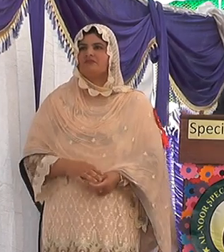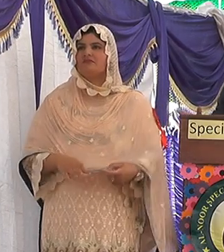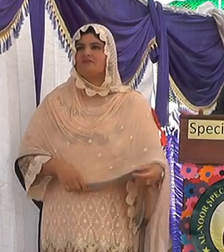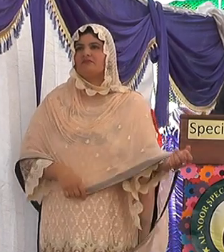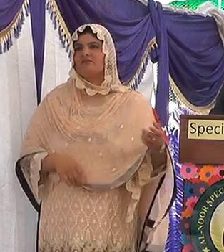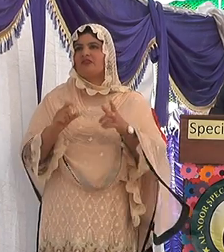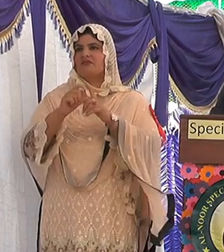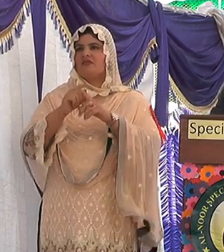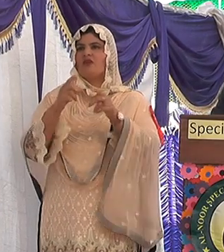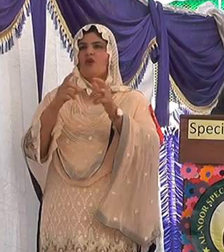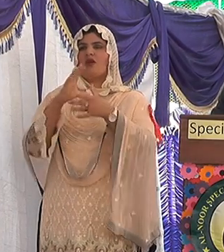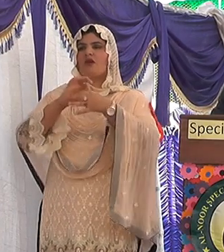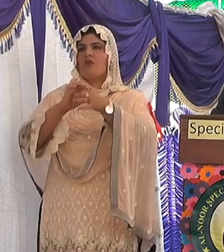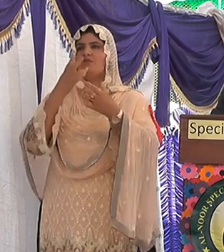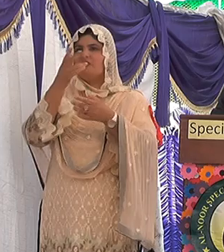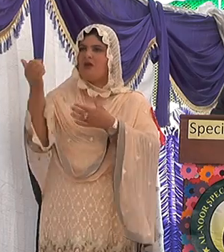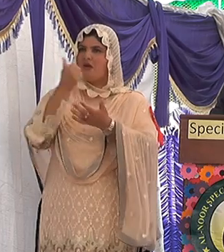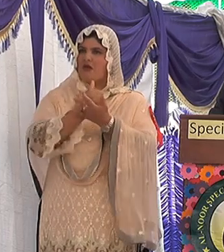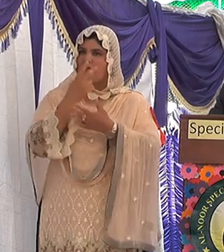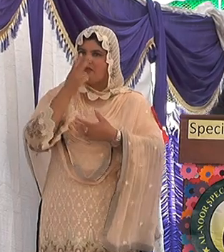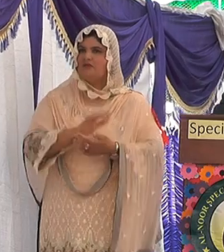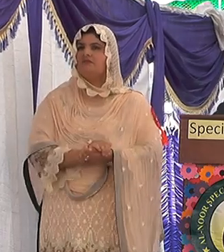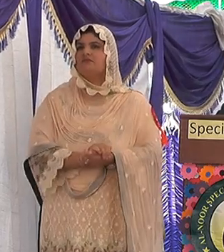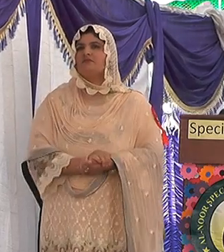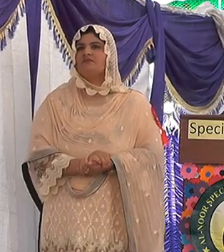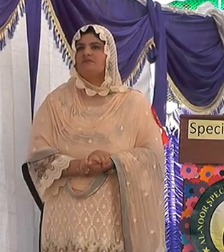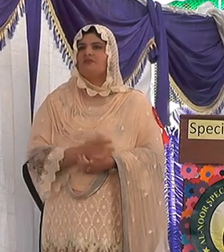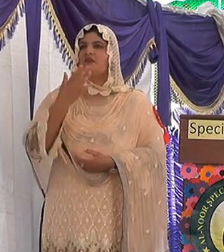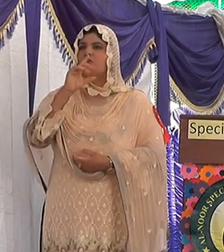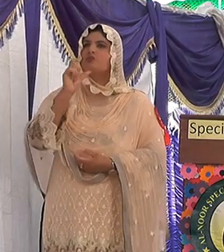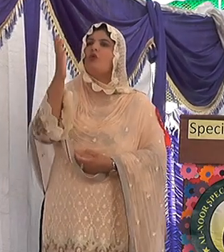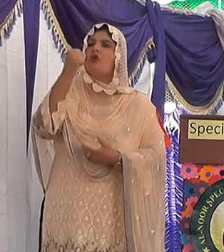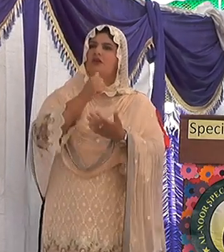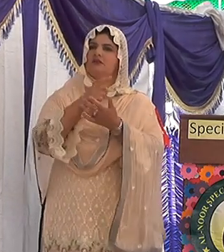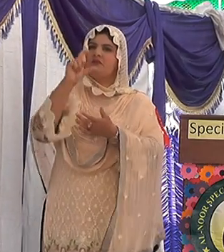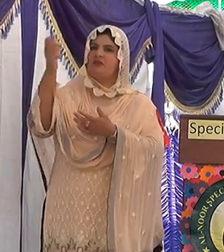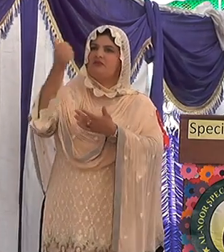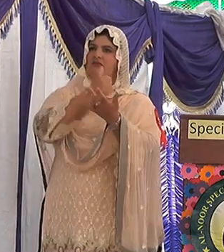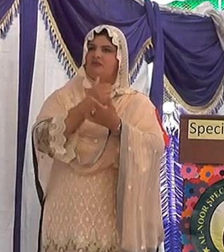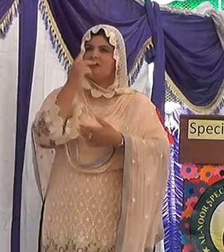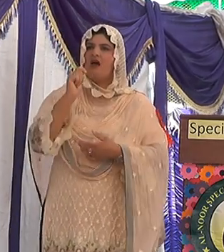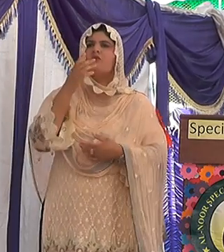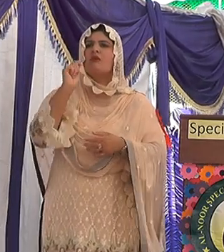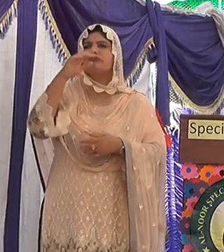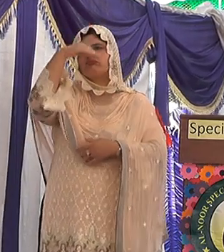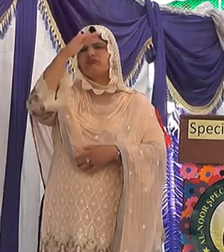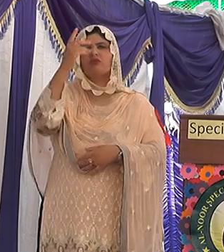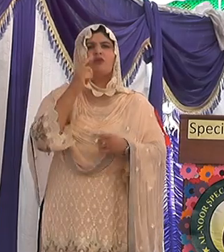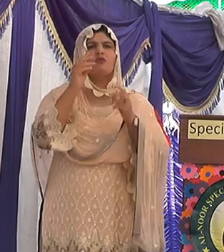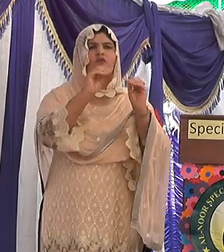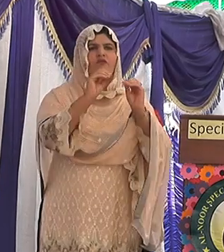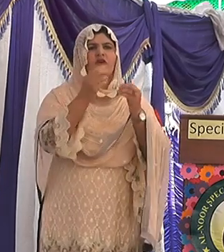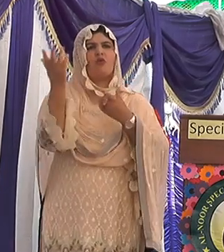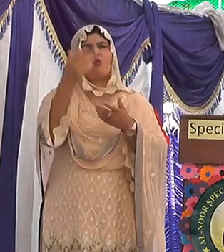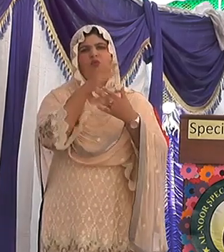اپنی ہائی منجمنٹ کے ساتھ میں موجود ہیں چیمبر آف ٹامرز سے لوگ یہاں موجود ہیں کچھ اور بزنسمن یا مخیر حضرات